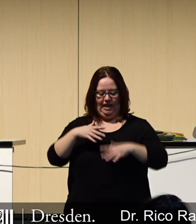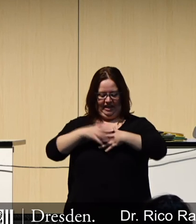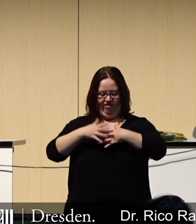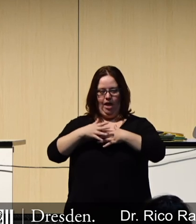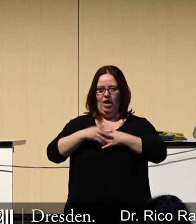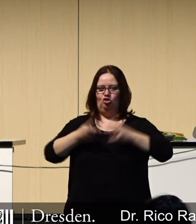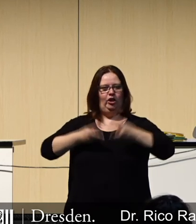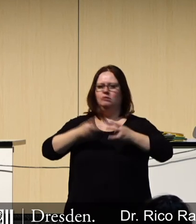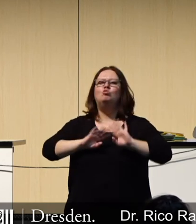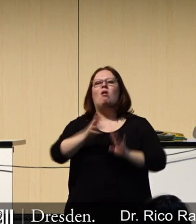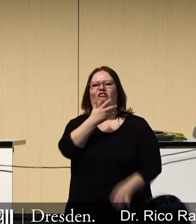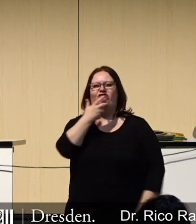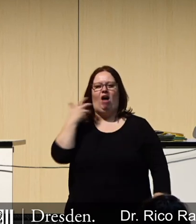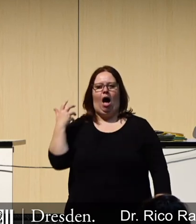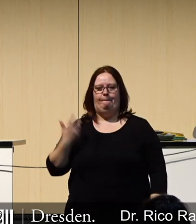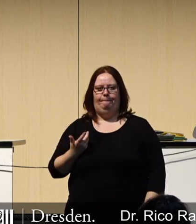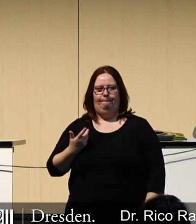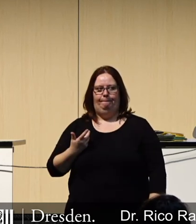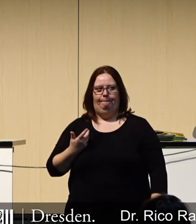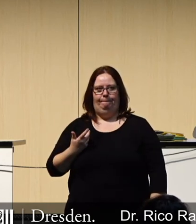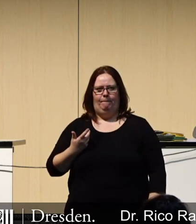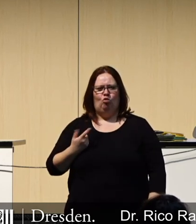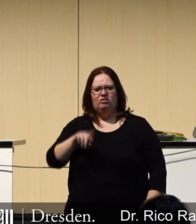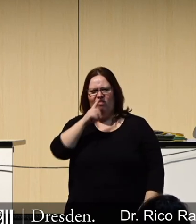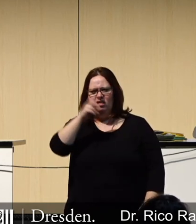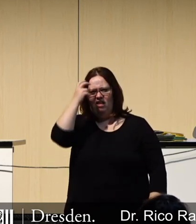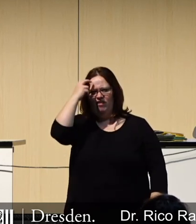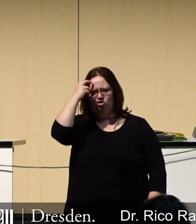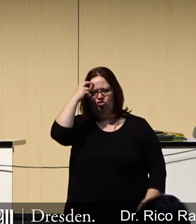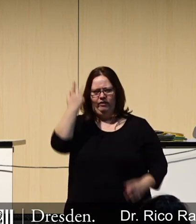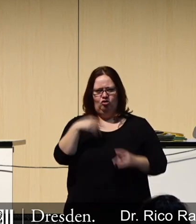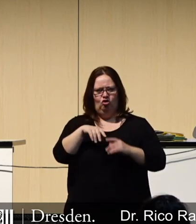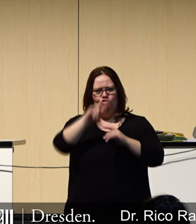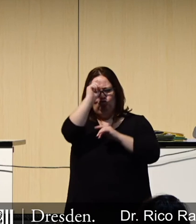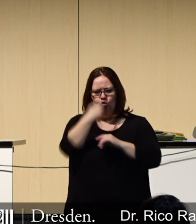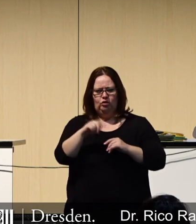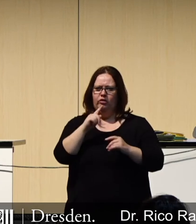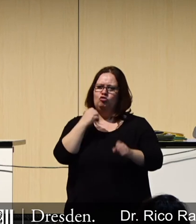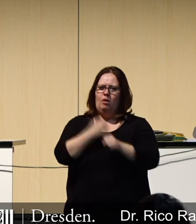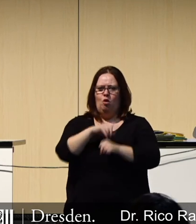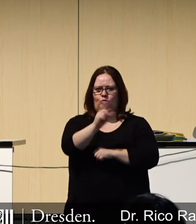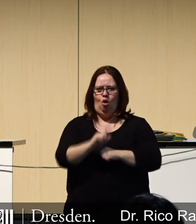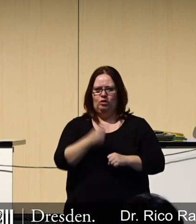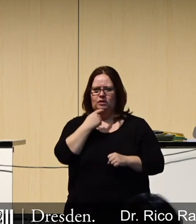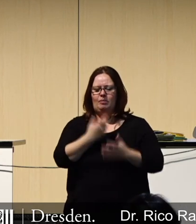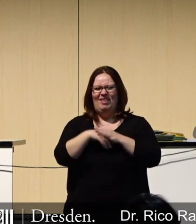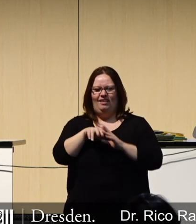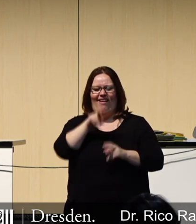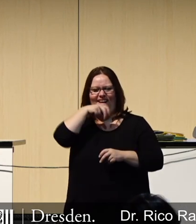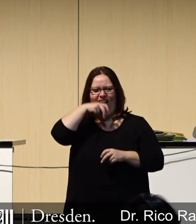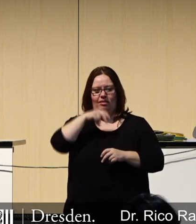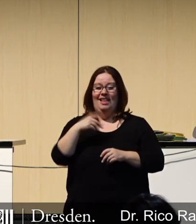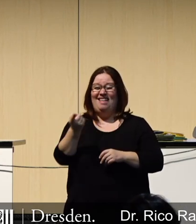wird maximal erwärmt. Und wenn man sich eine wissenschaftliche Studie anschaut aus Bologna, die ganz, ganz oft zitiert wird, mit Ratten, die hat man